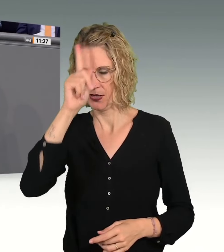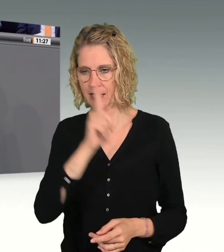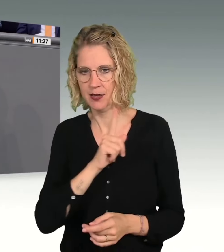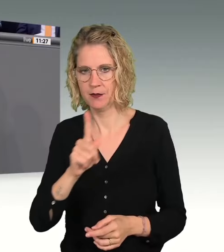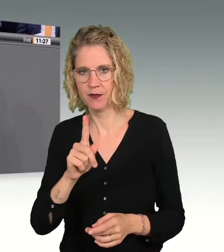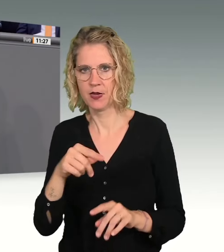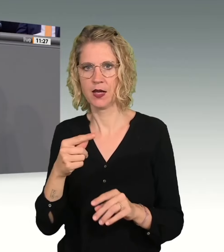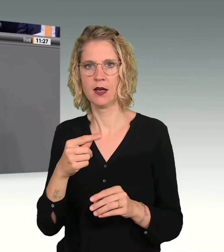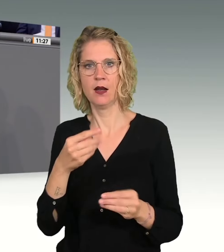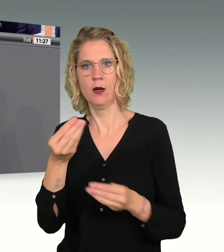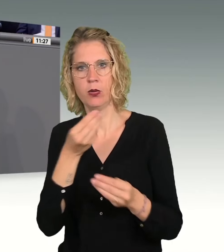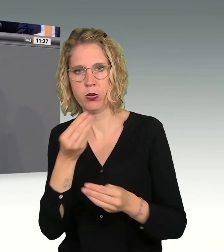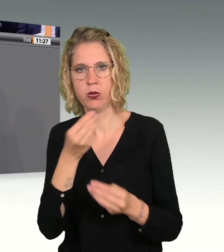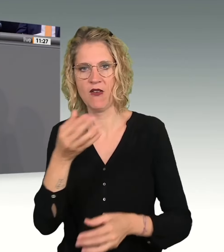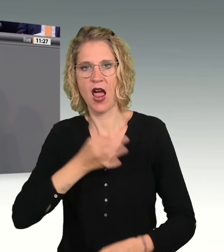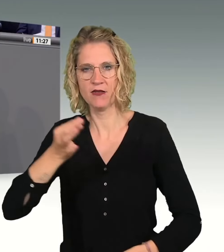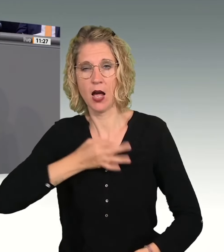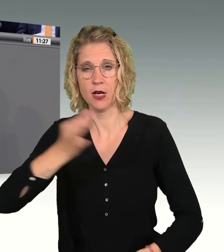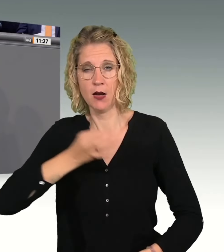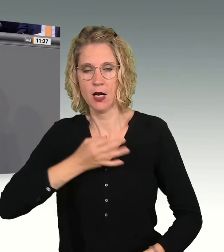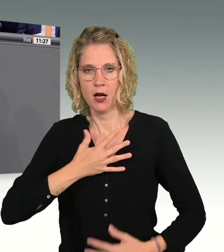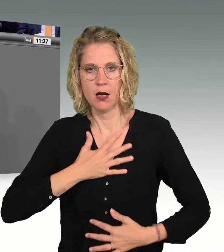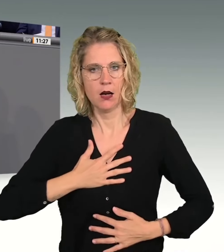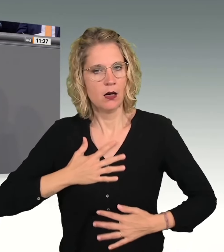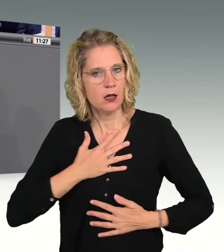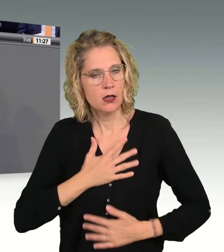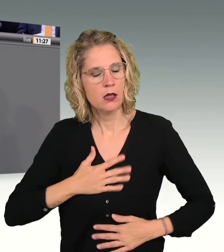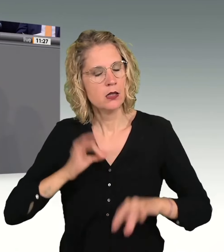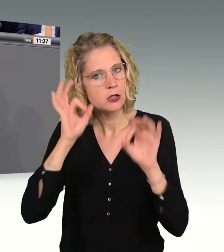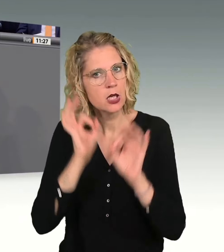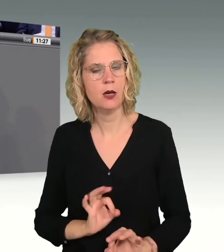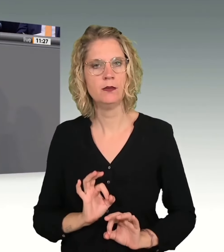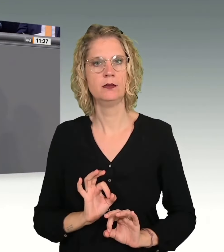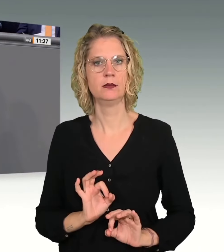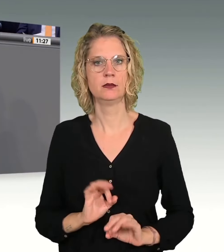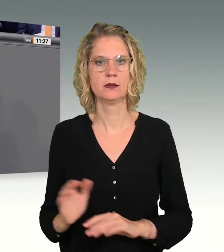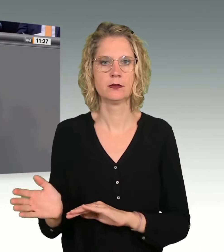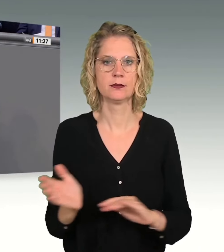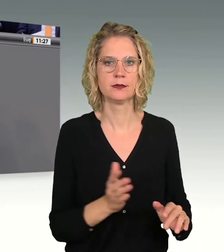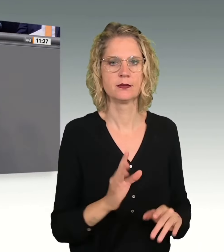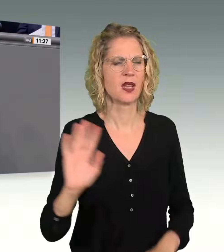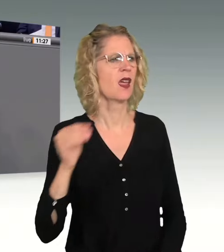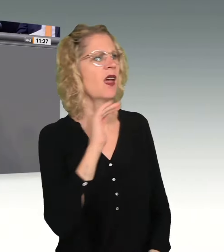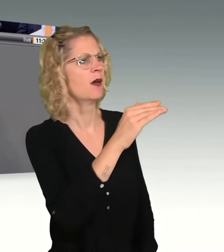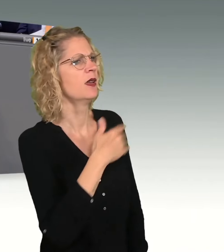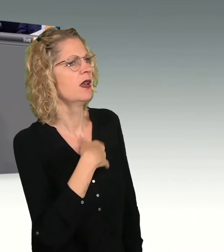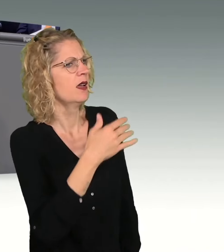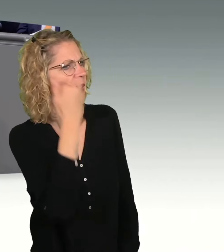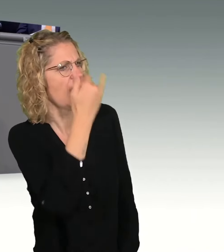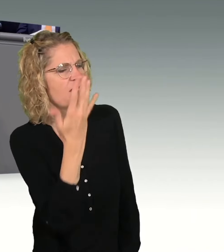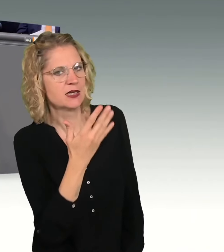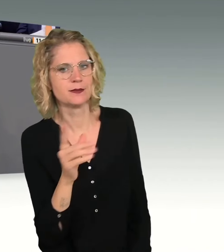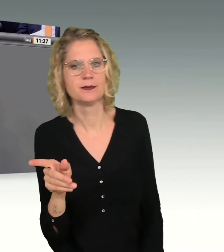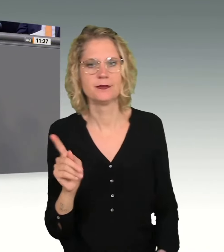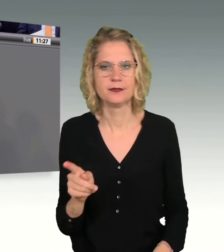Strafen überhaupt nichts. Was sind denn Ihre Vorschläge? Ihr Lösungsansatz, die Urteile sind zu milde, also erhöhen wir den